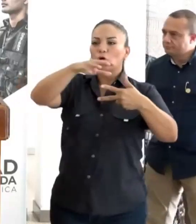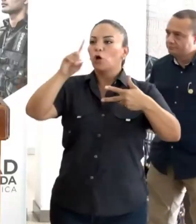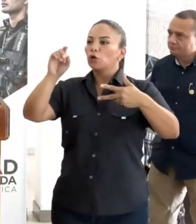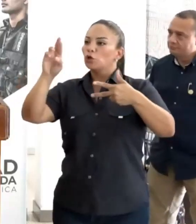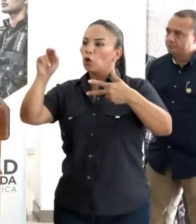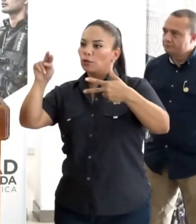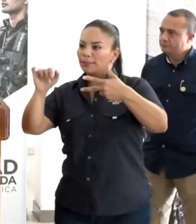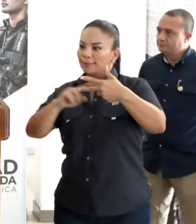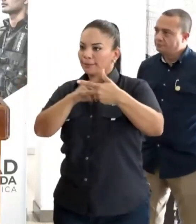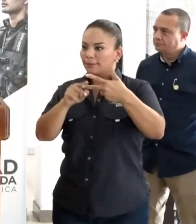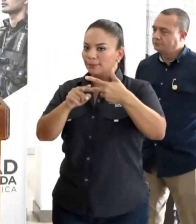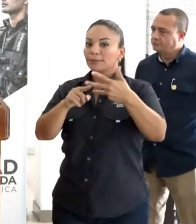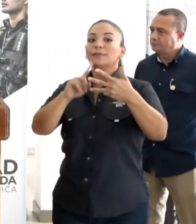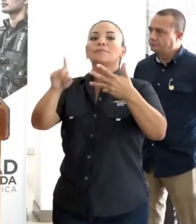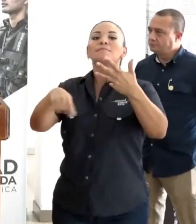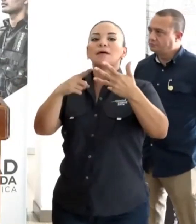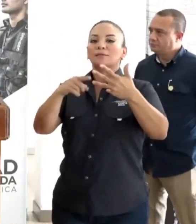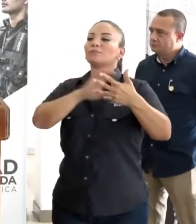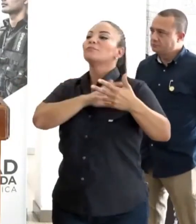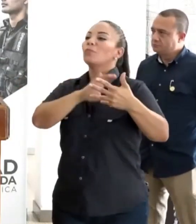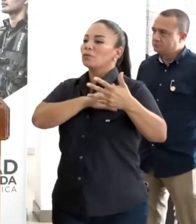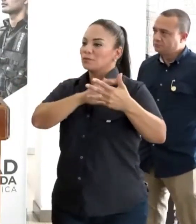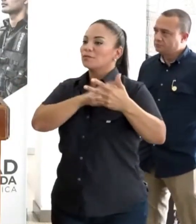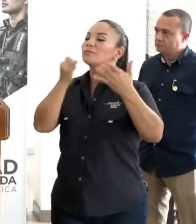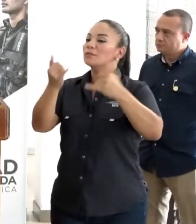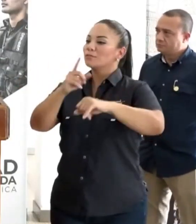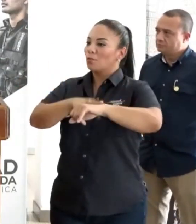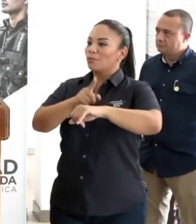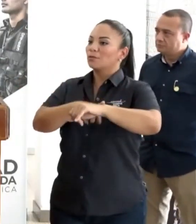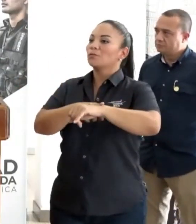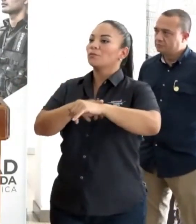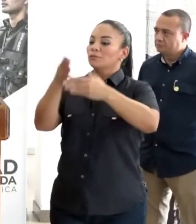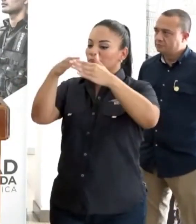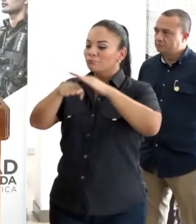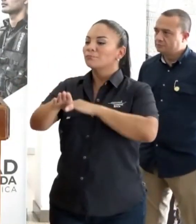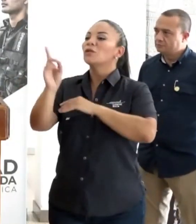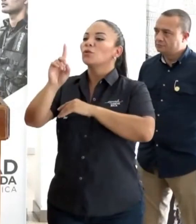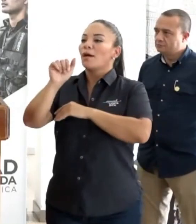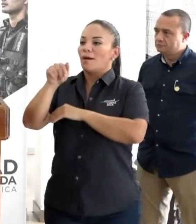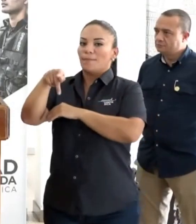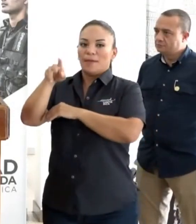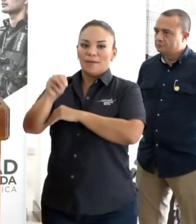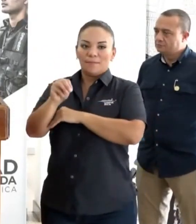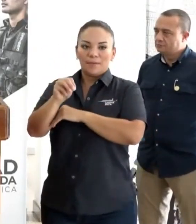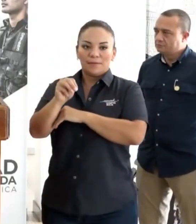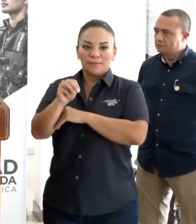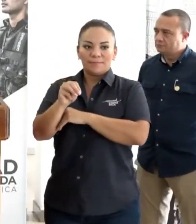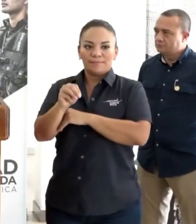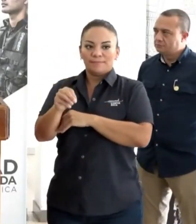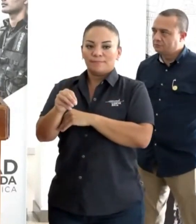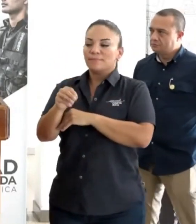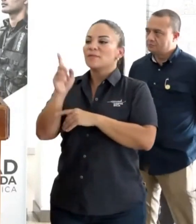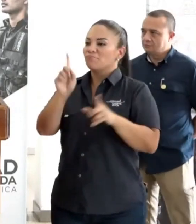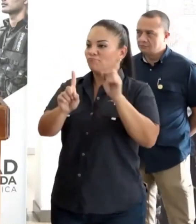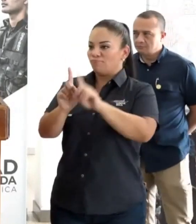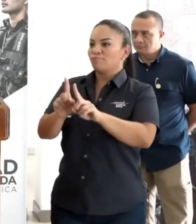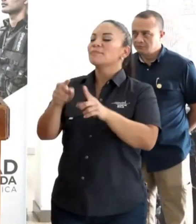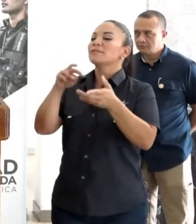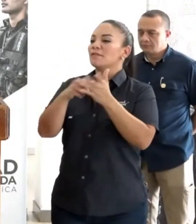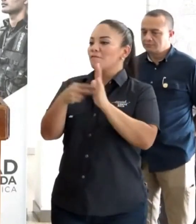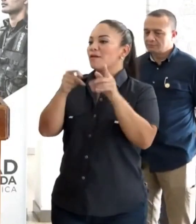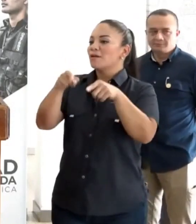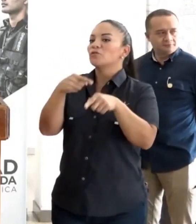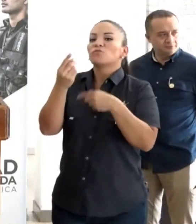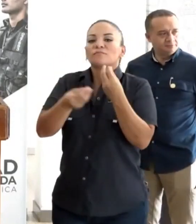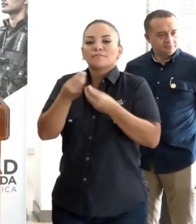Y ya es hora de meter a la Fuerza Pública a los patios de APM. Eso va a causar mucha